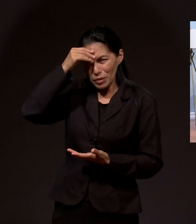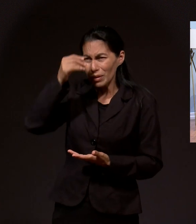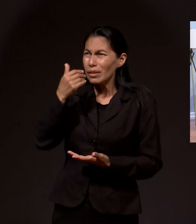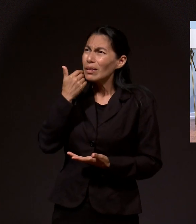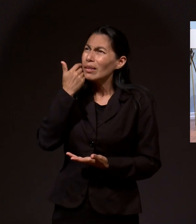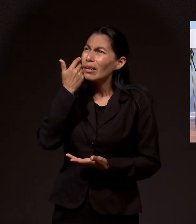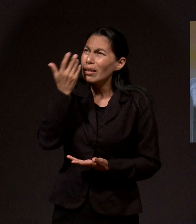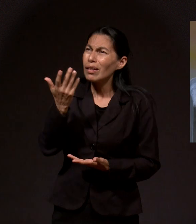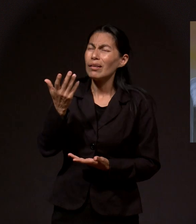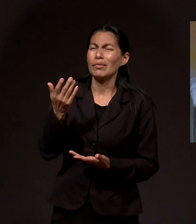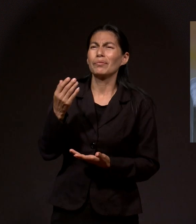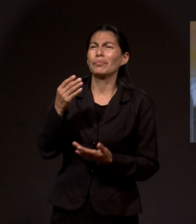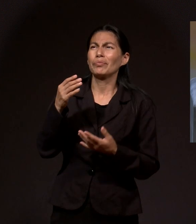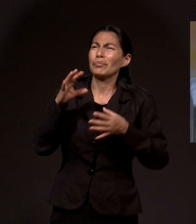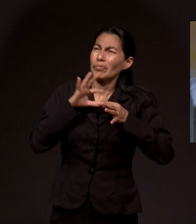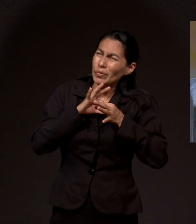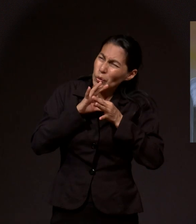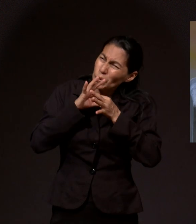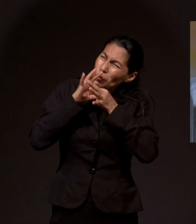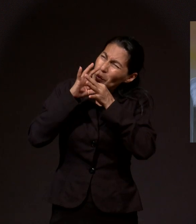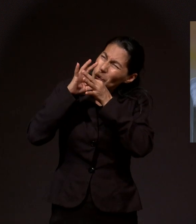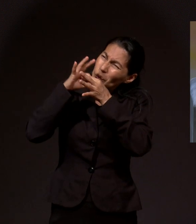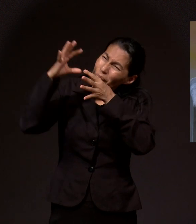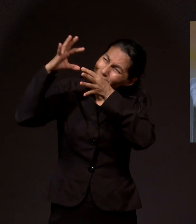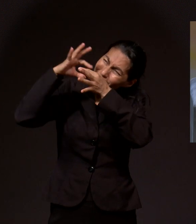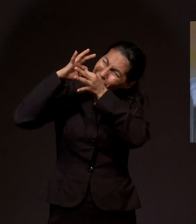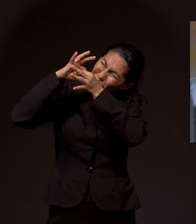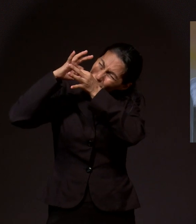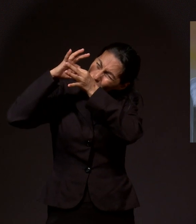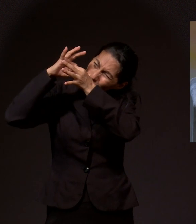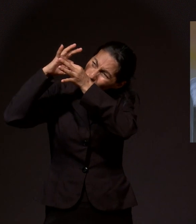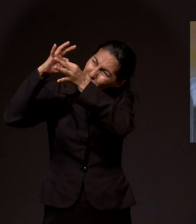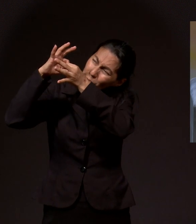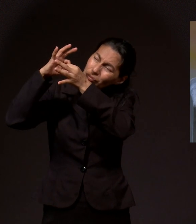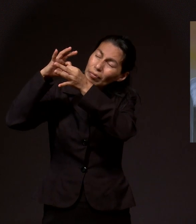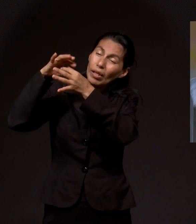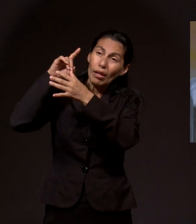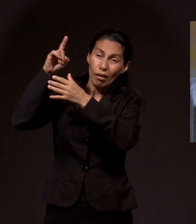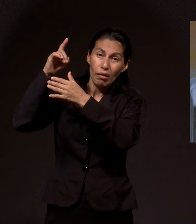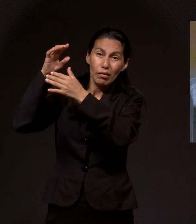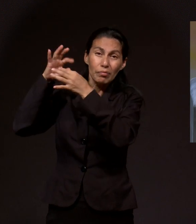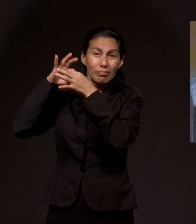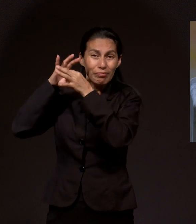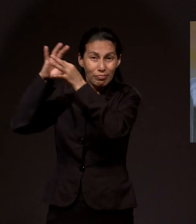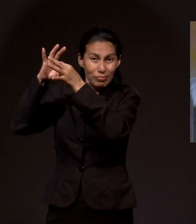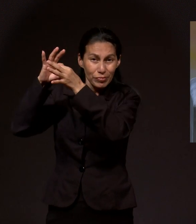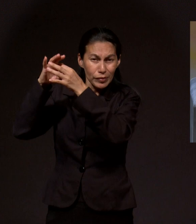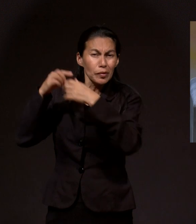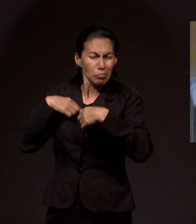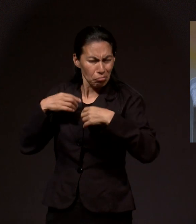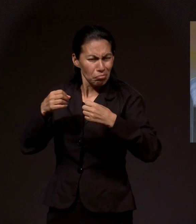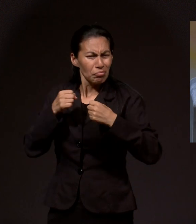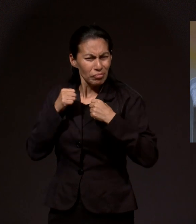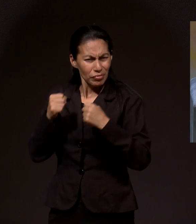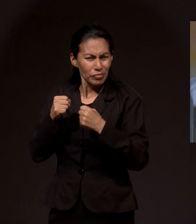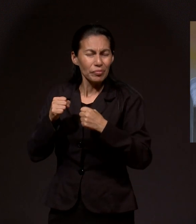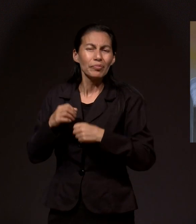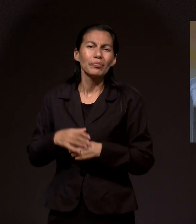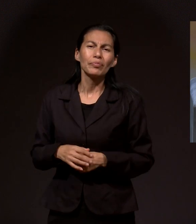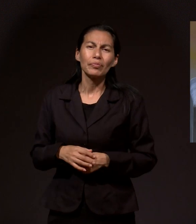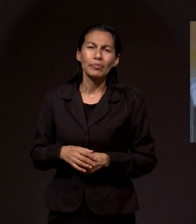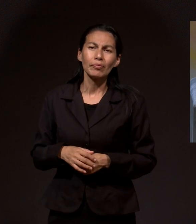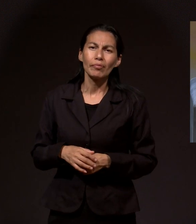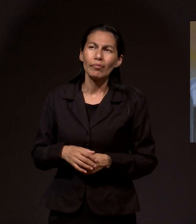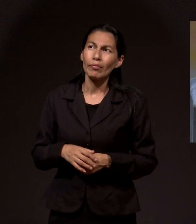aprendiendo a acercarme al Señor. Porque la verdad es el único lugar seguro donde nosotros podemos